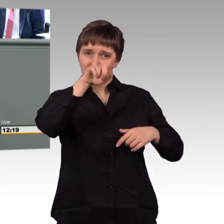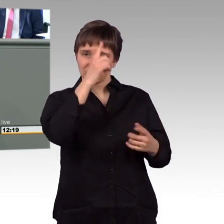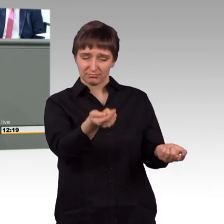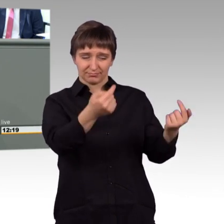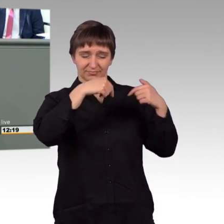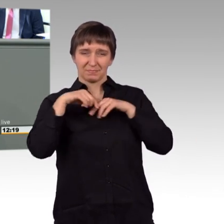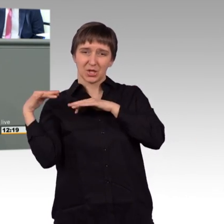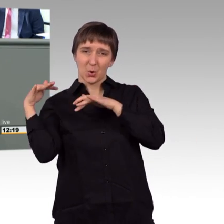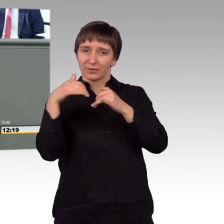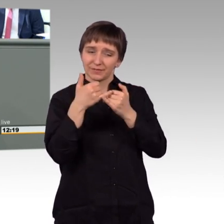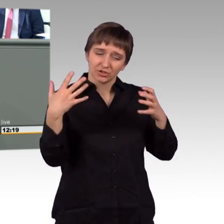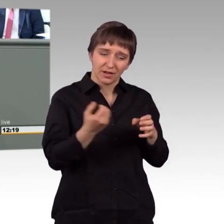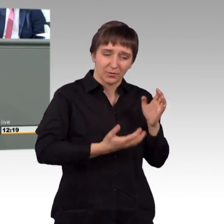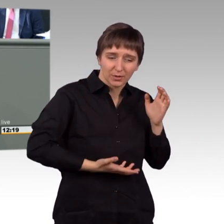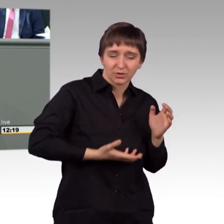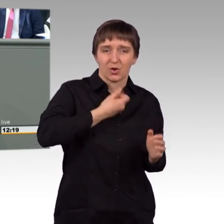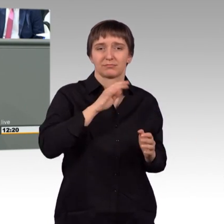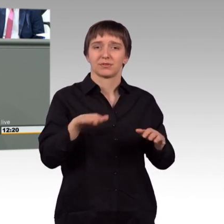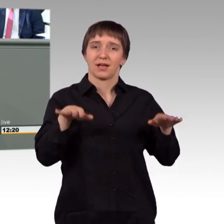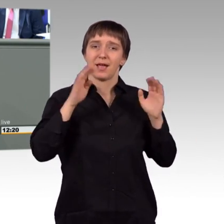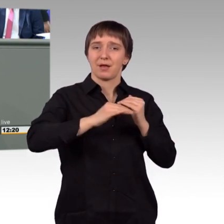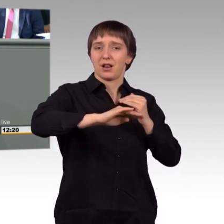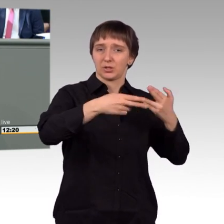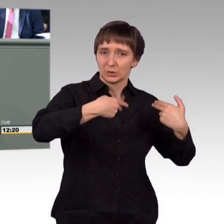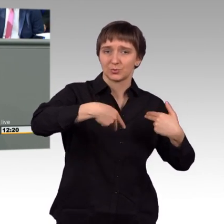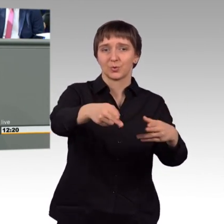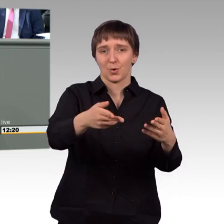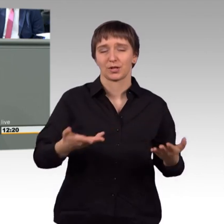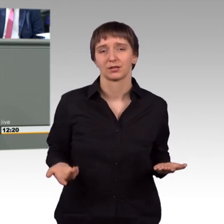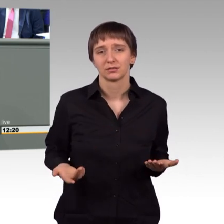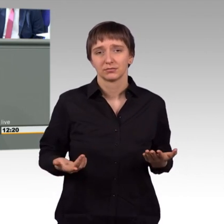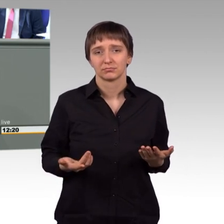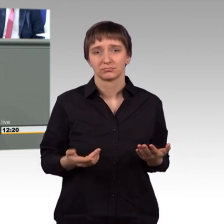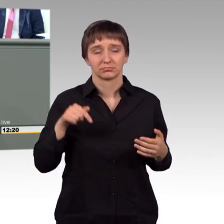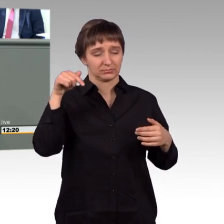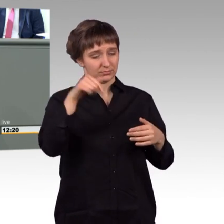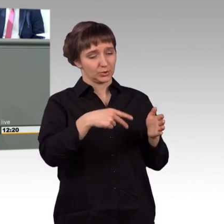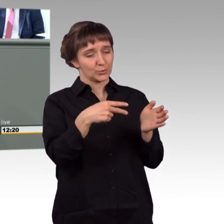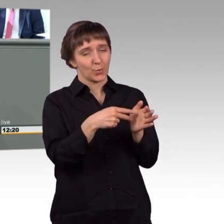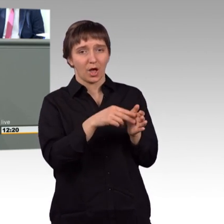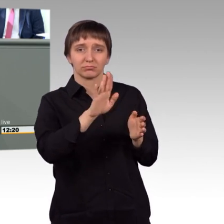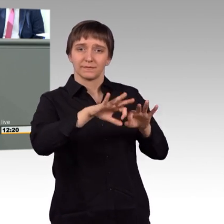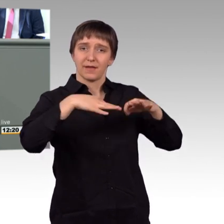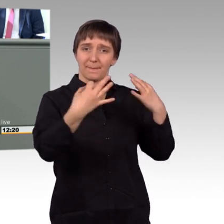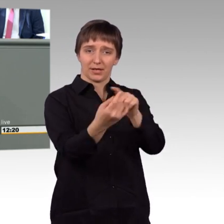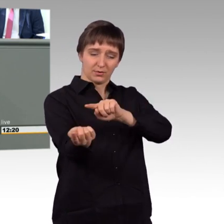Wie wollen wir Hunderttausende Syrer, die mit ihren Familien in Deutschland sind, überzeugen, in ihre Heimat